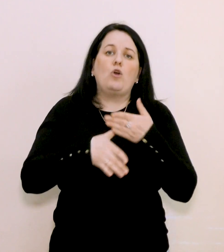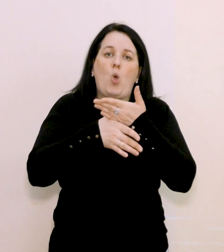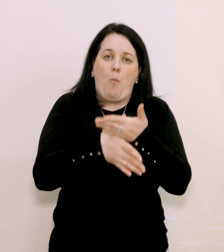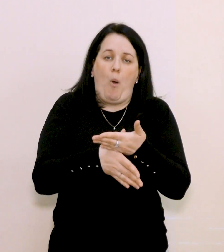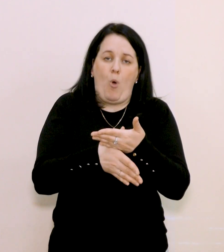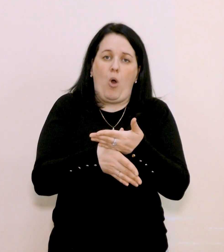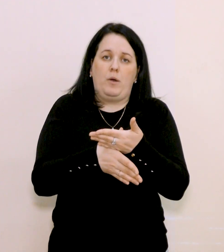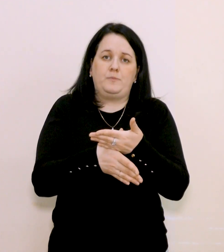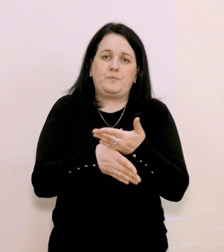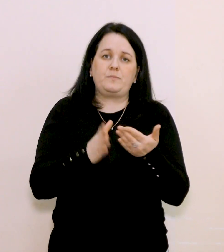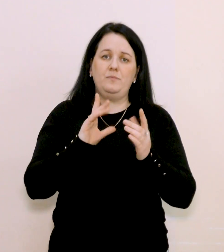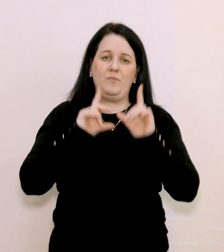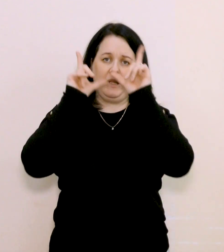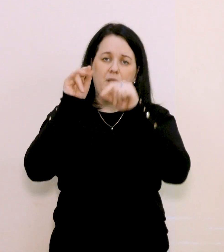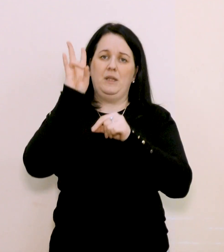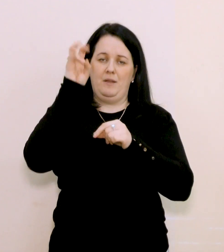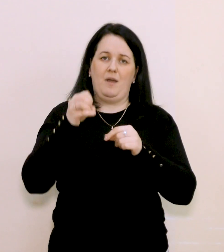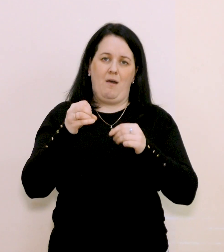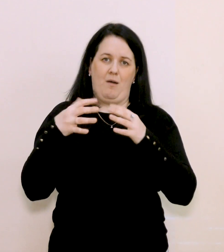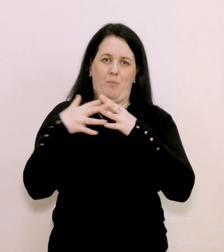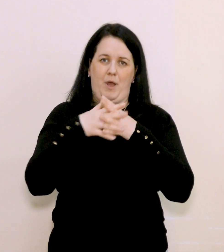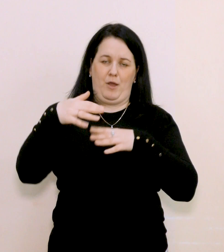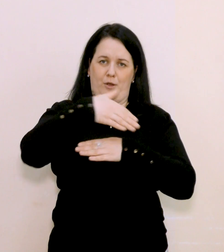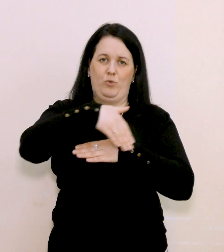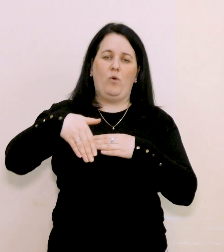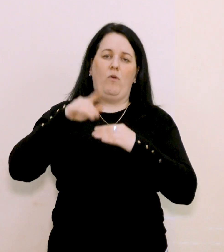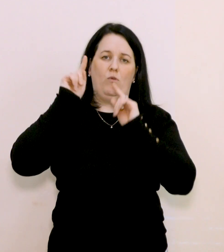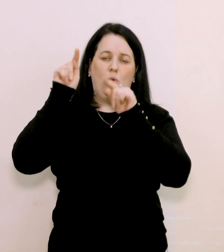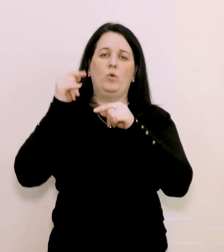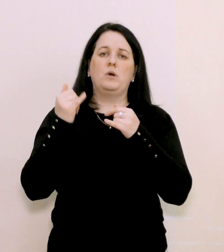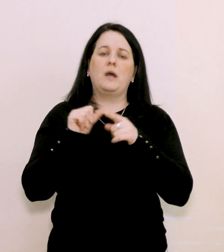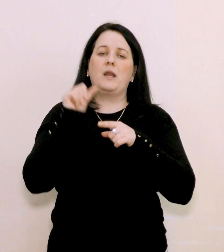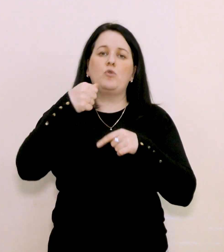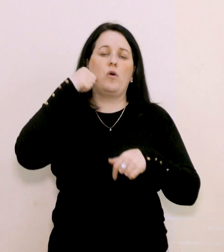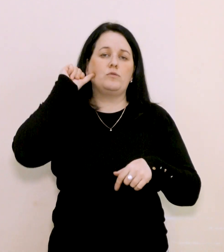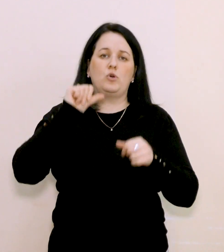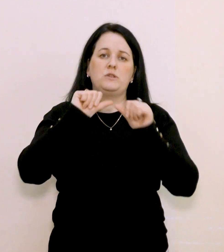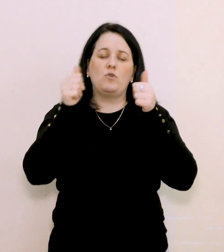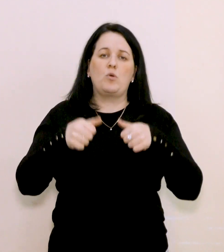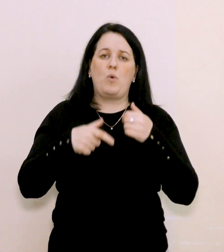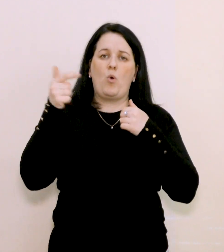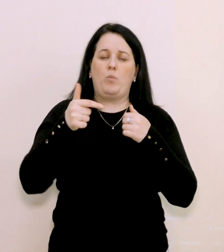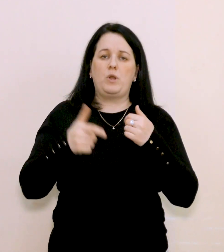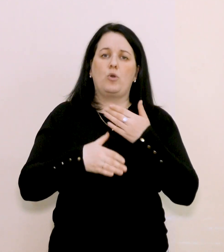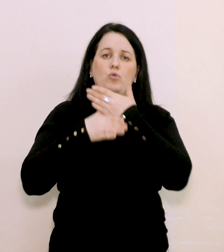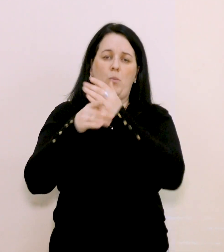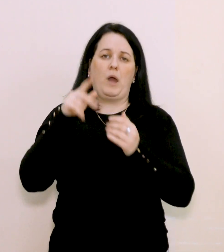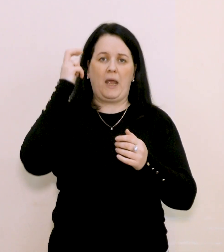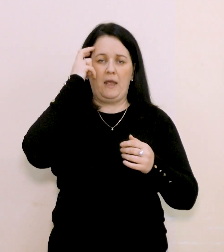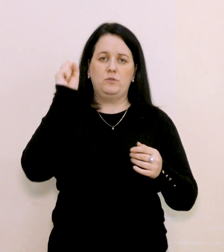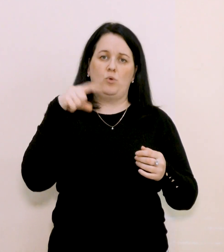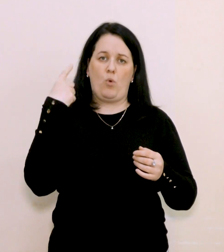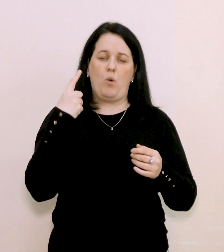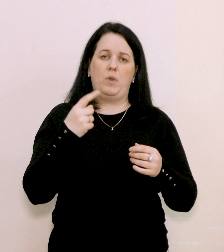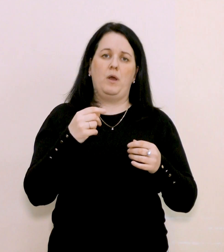їде на передову. Крім того, вчора сформували і відправили гуманітарну допомогу Київську область,